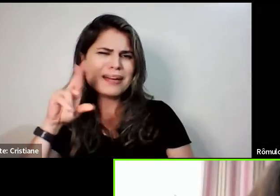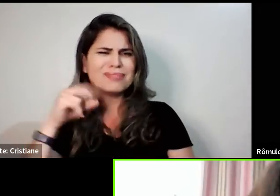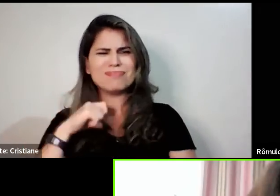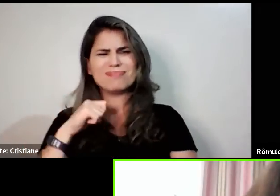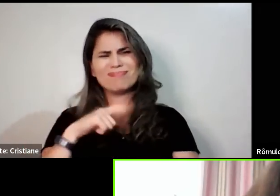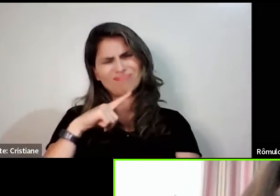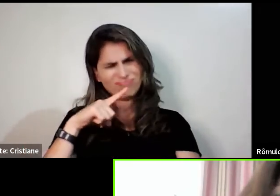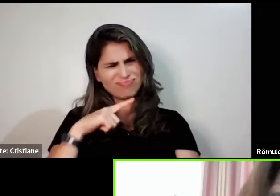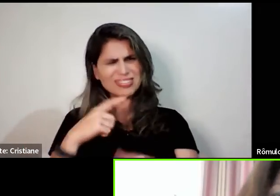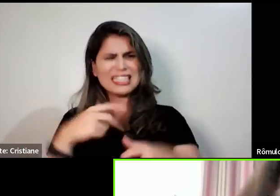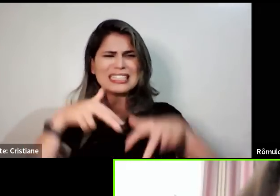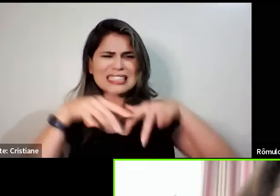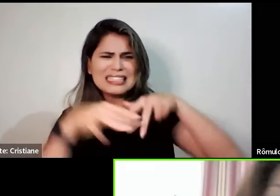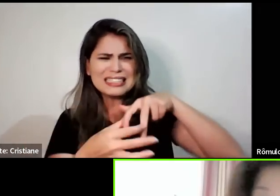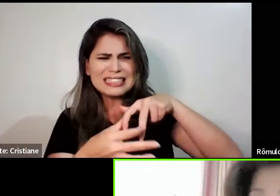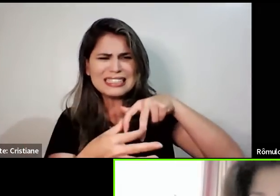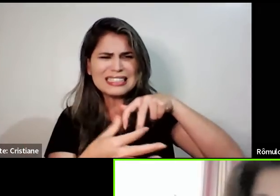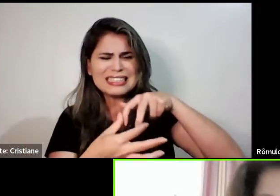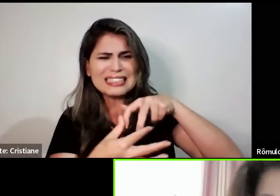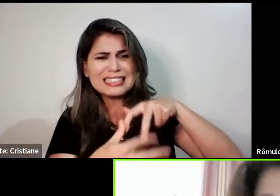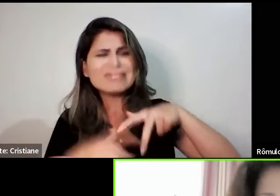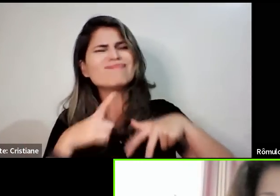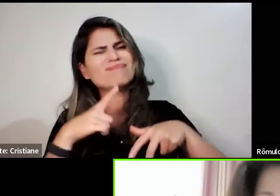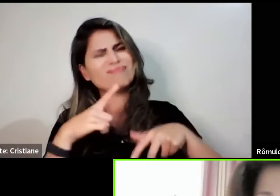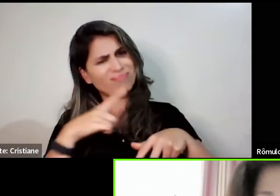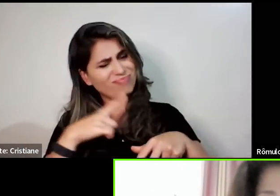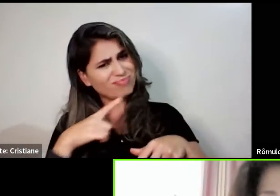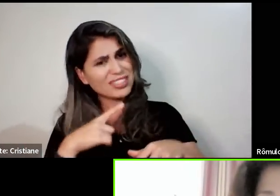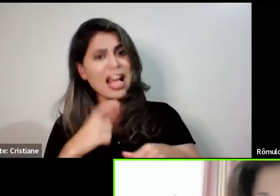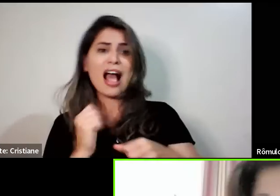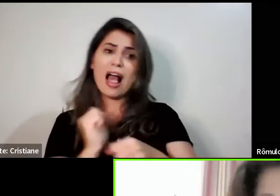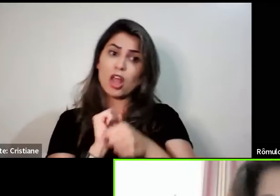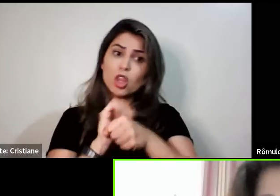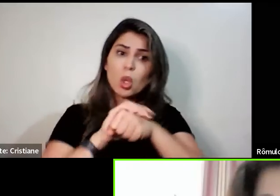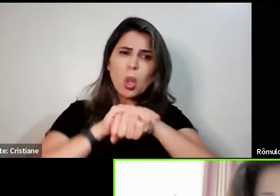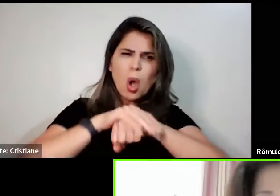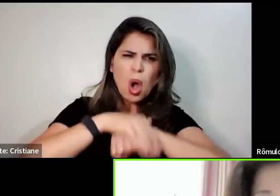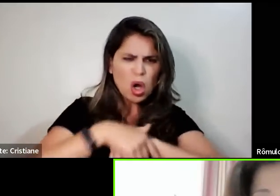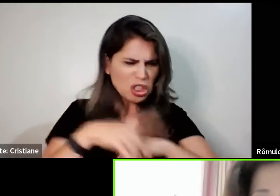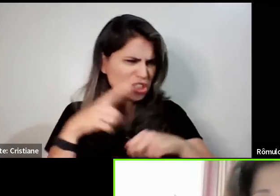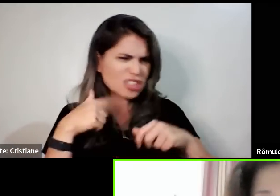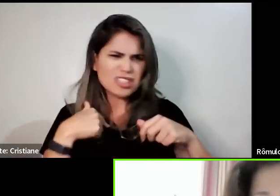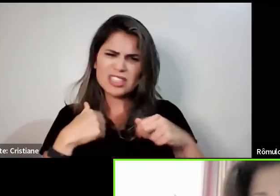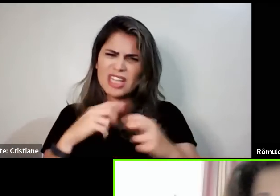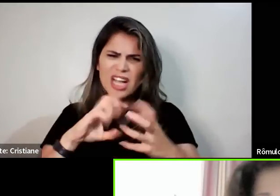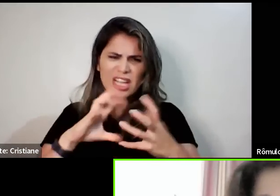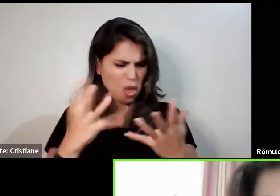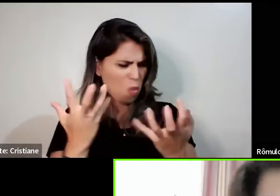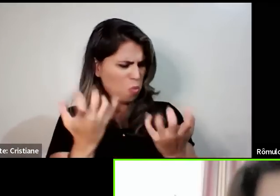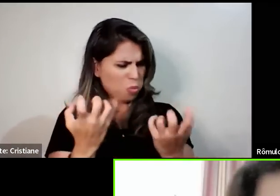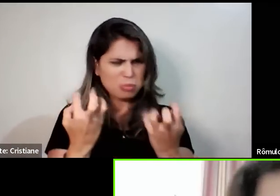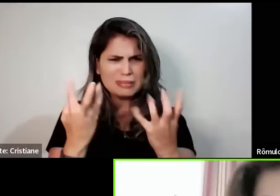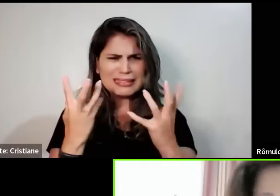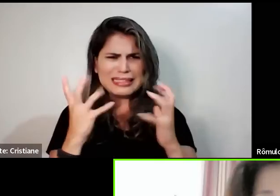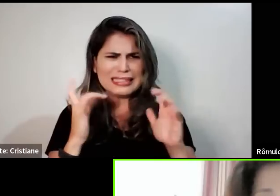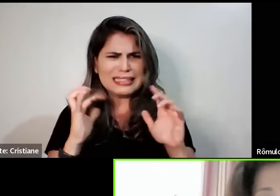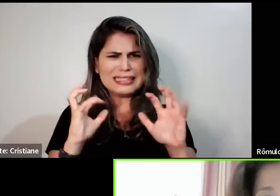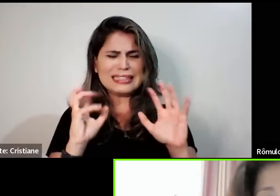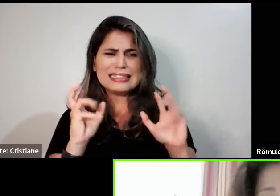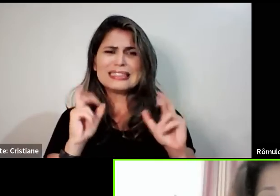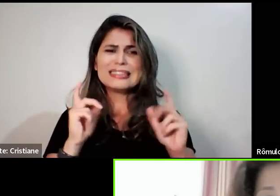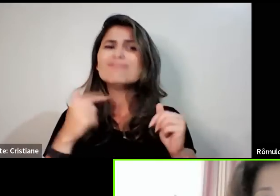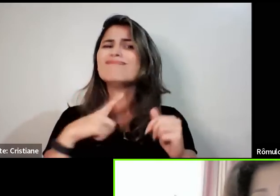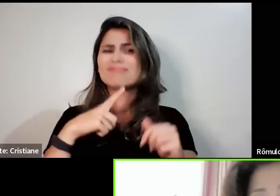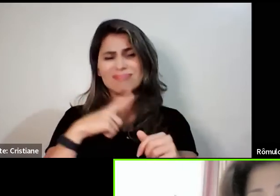nas pernas, durante o dia e até mesmo à noite. Eu dormindo, eu acordava com a mão, com os braços cheios de cãibra.